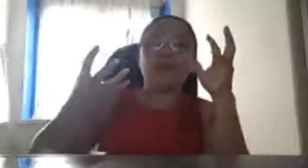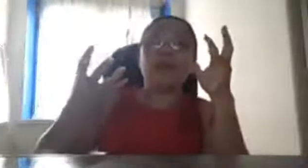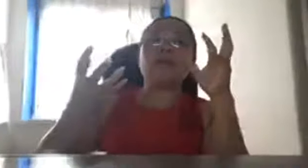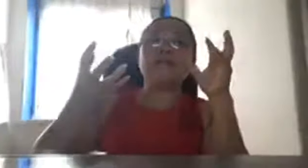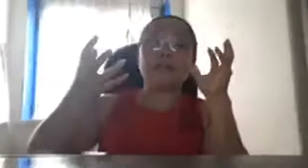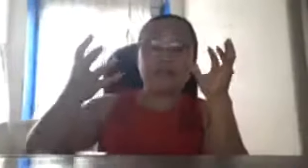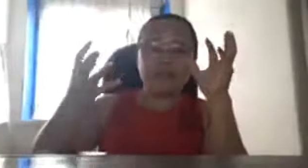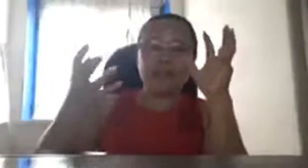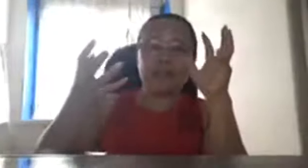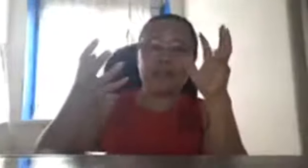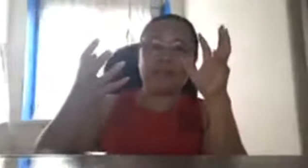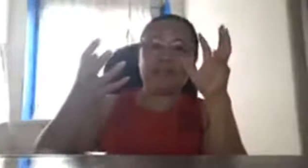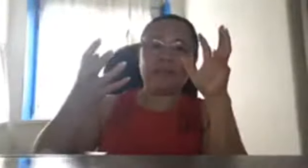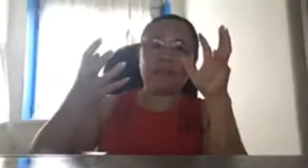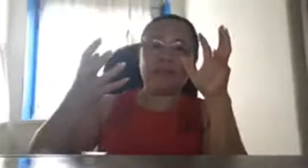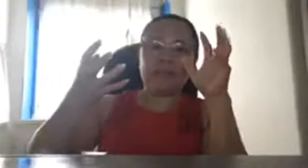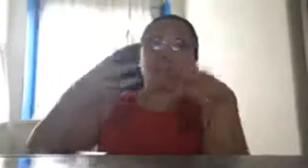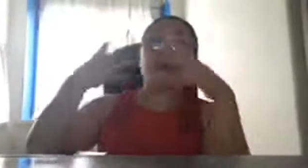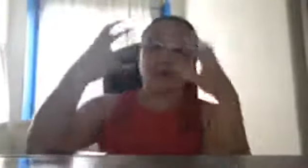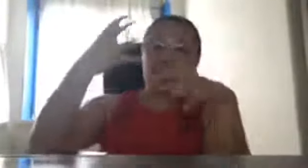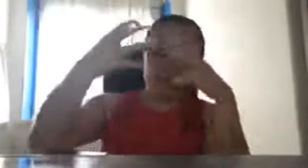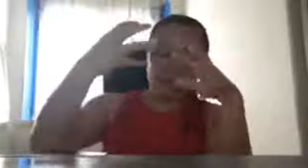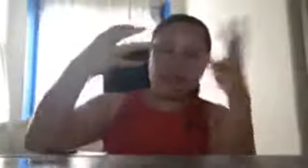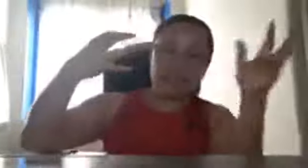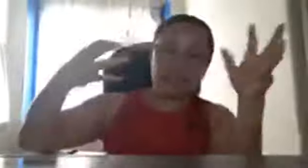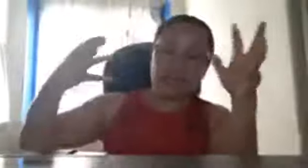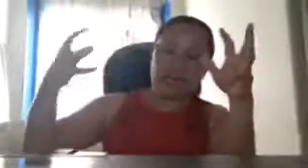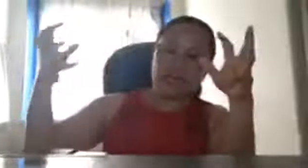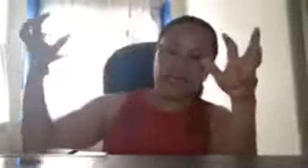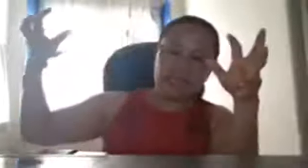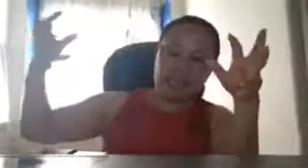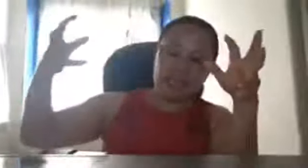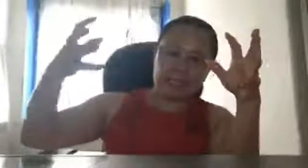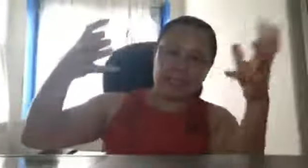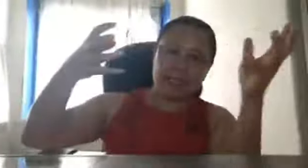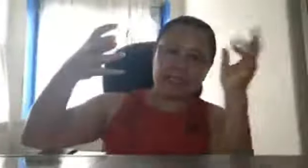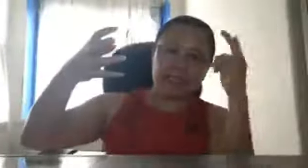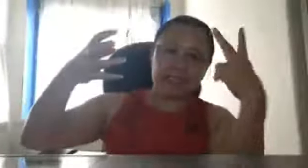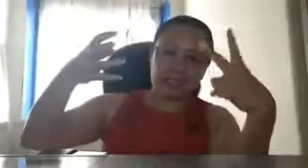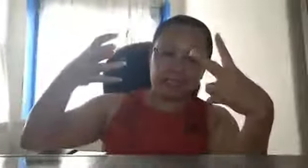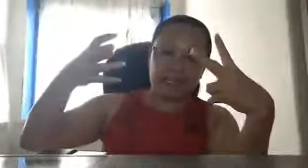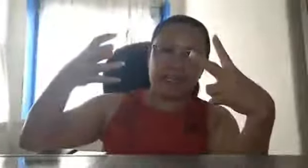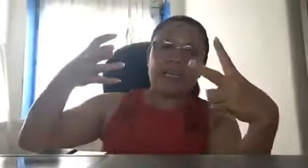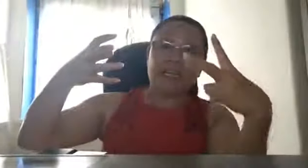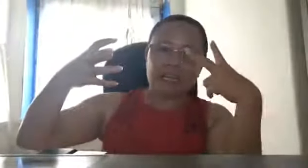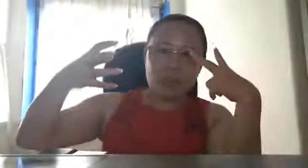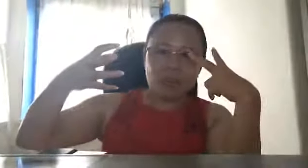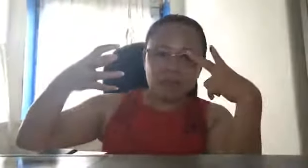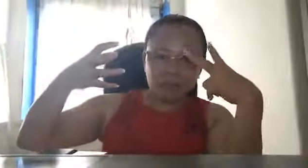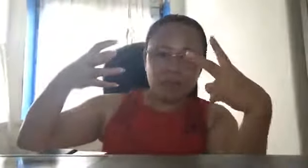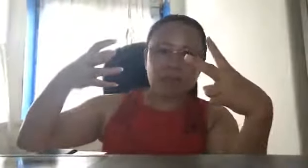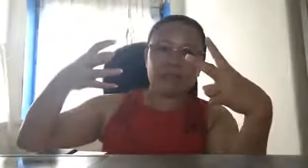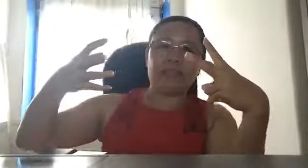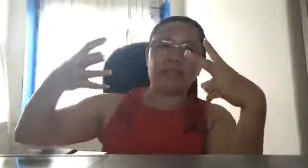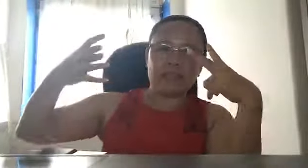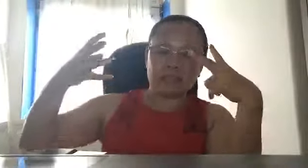ang nangyari ito nga ang paliwanag nila ang nangyari may na detect na dalawang submarine ang